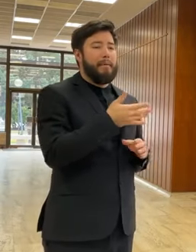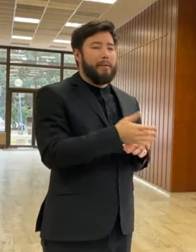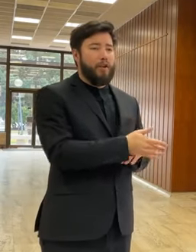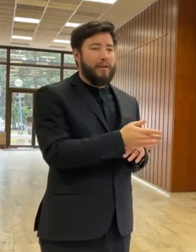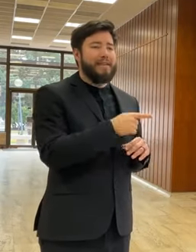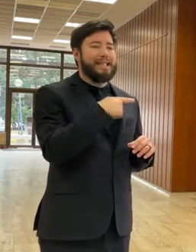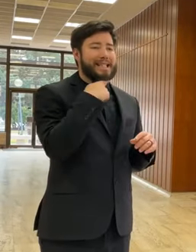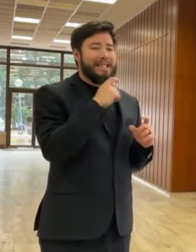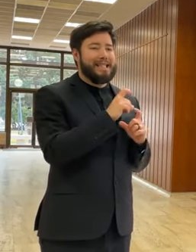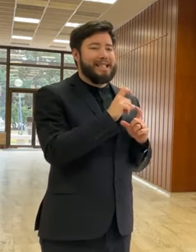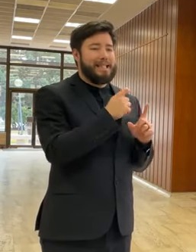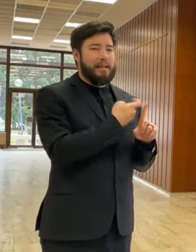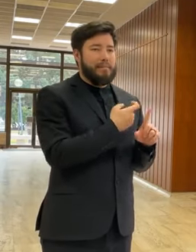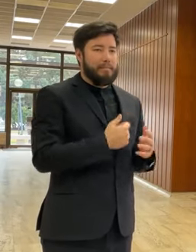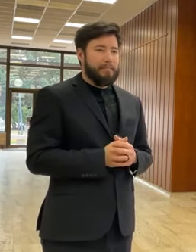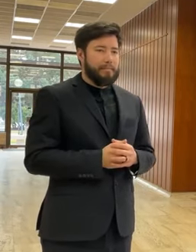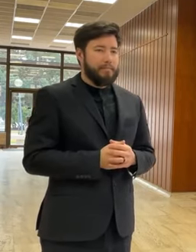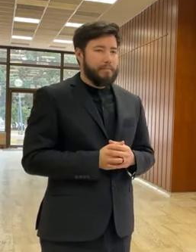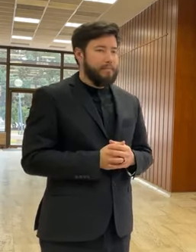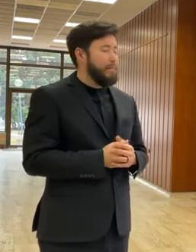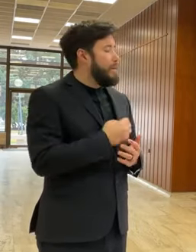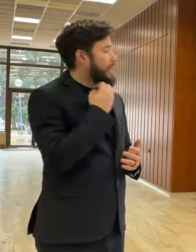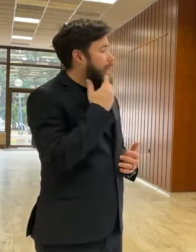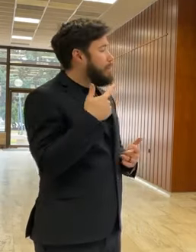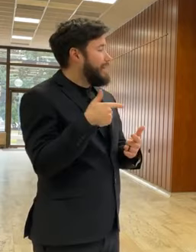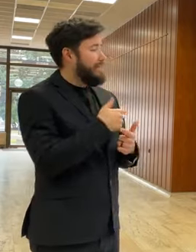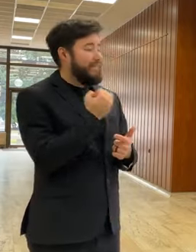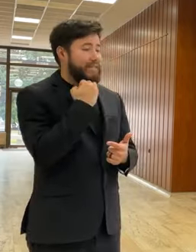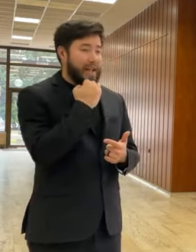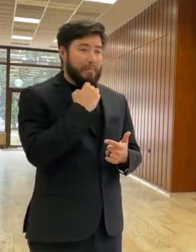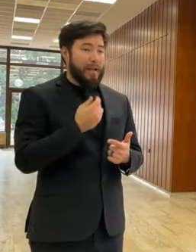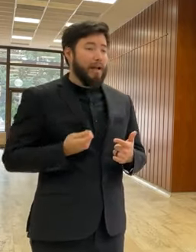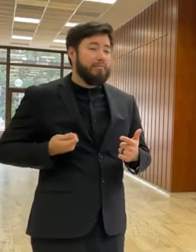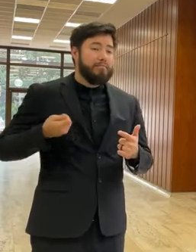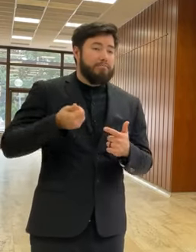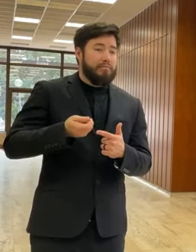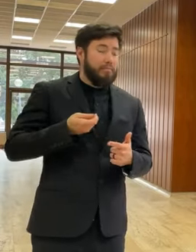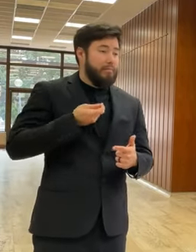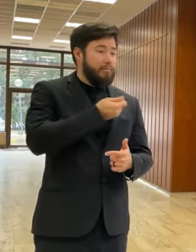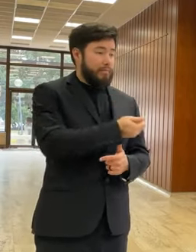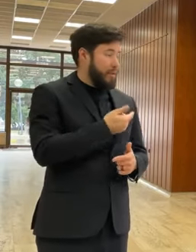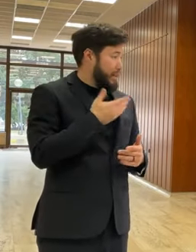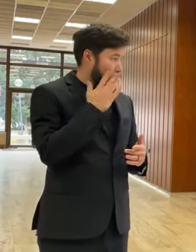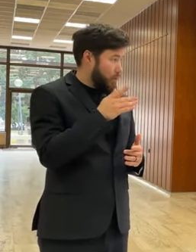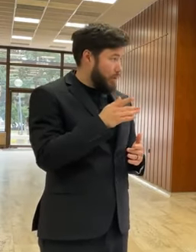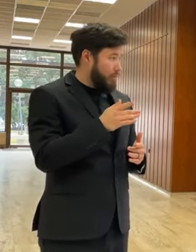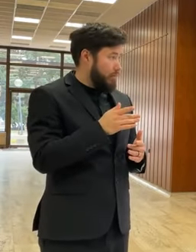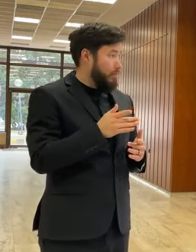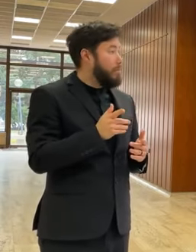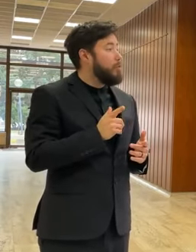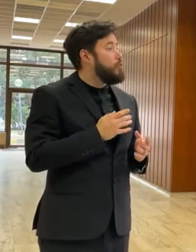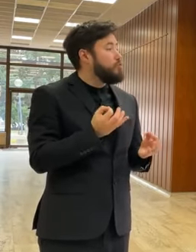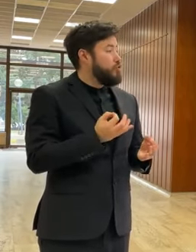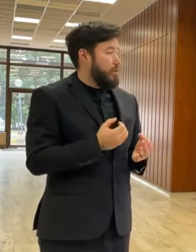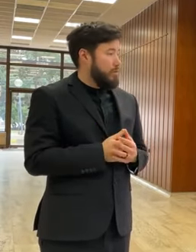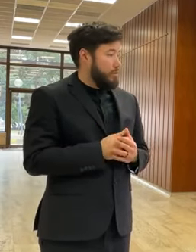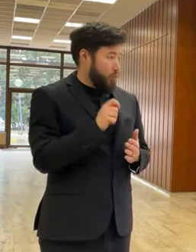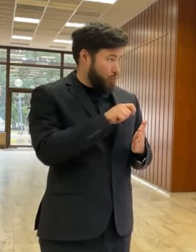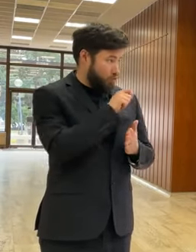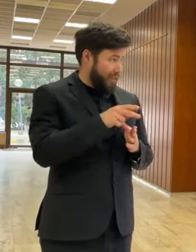Slovensku. V prípade, že by neboli dofinancované tieto dve spoločnosti, hrozilo by nejaké škrtanie spojov? Malujete teraz ešte